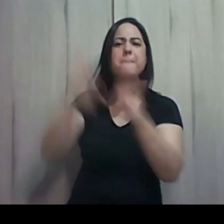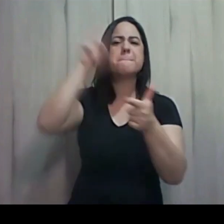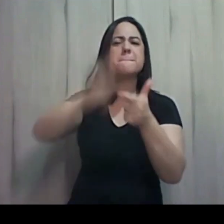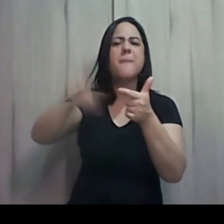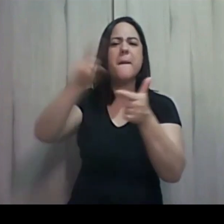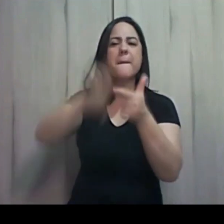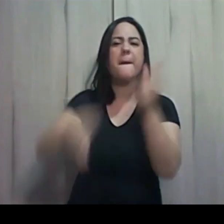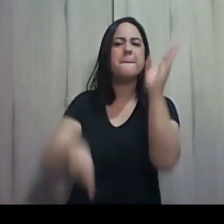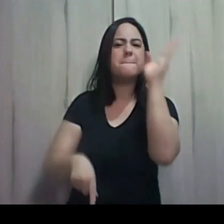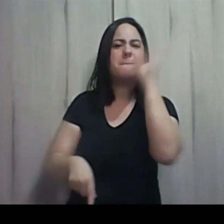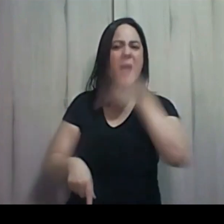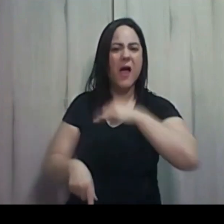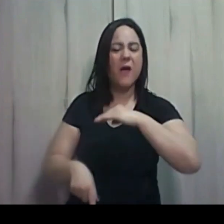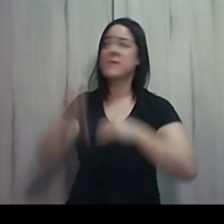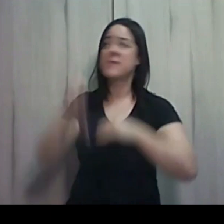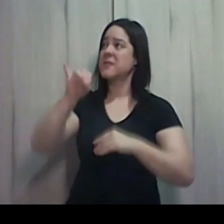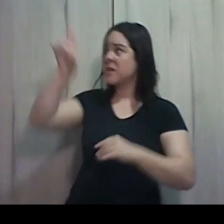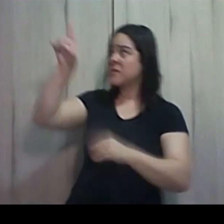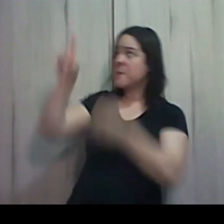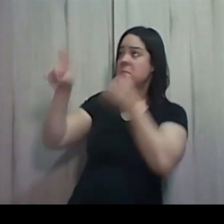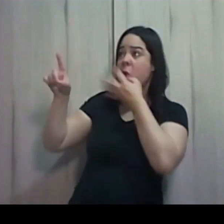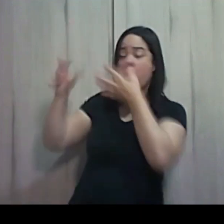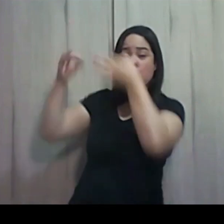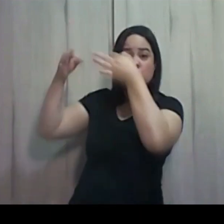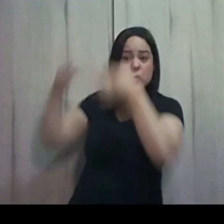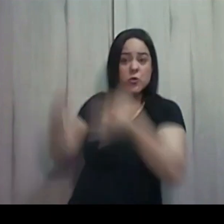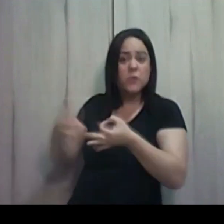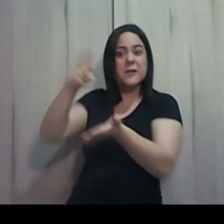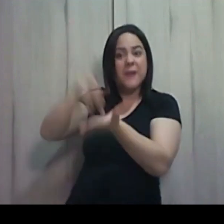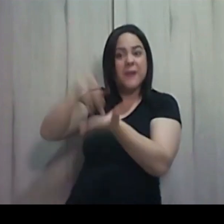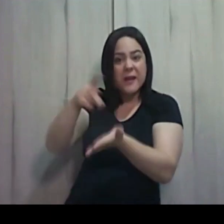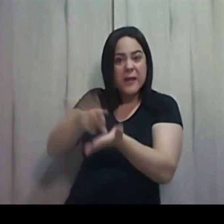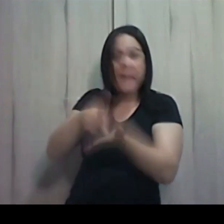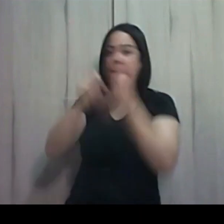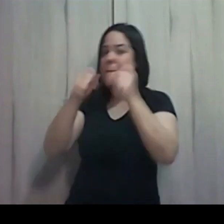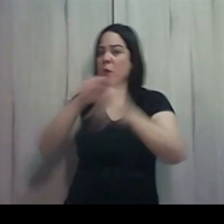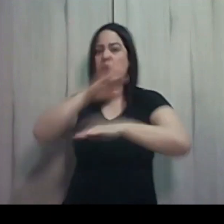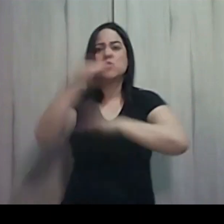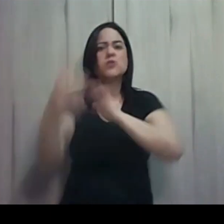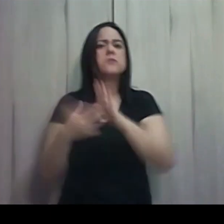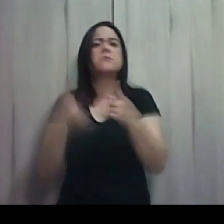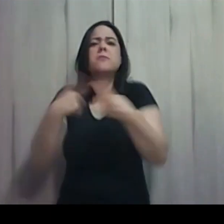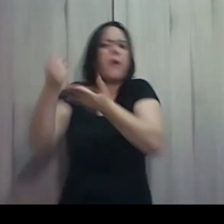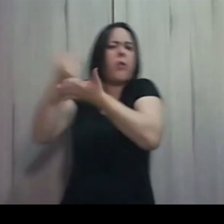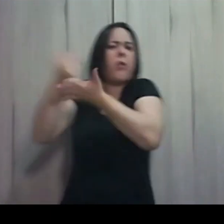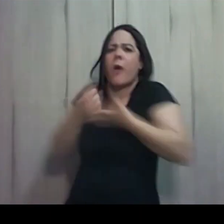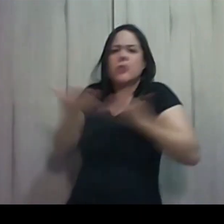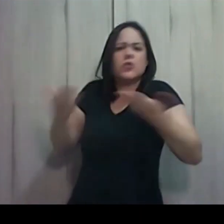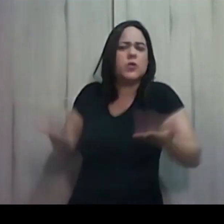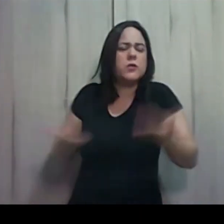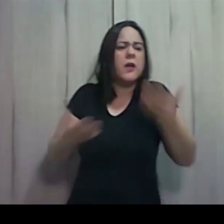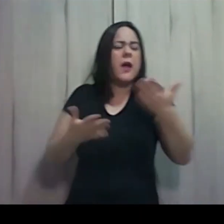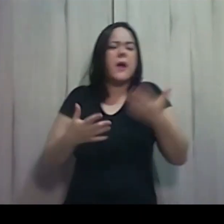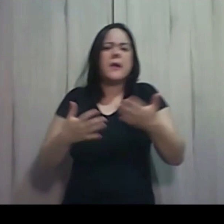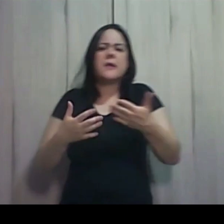justo, verdadeiro, sabe de tudo e pode tudo, por que Ele não impede que o mal venha sobre nós? Essa é uma